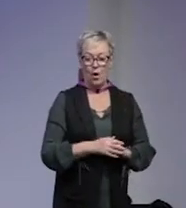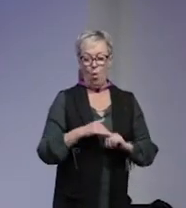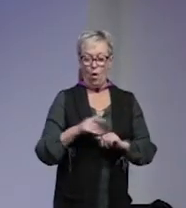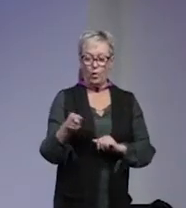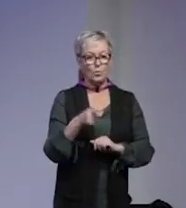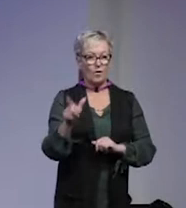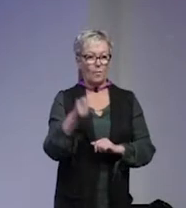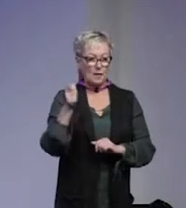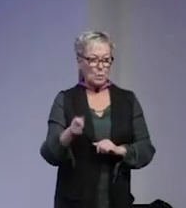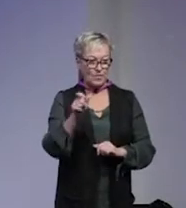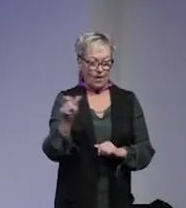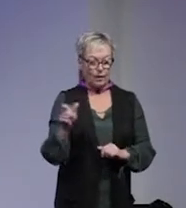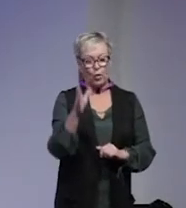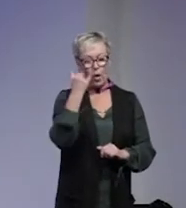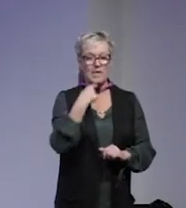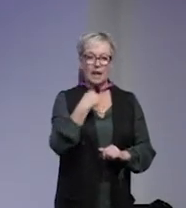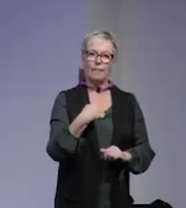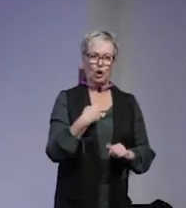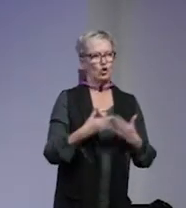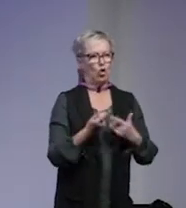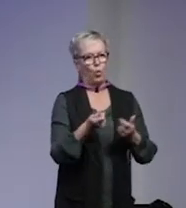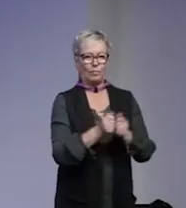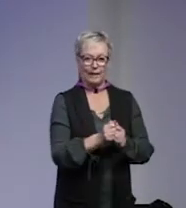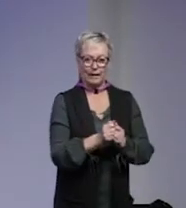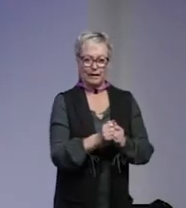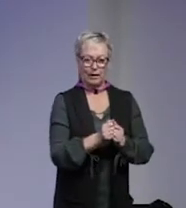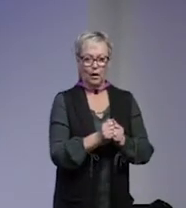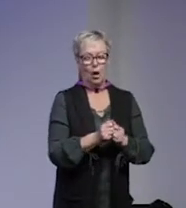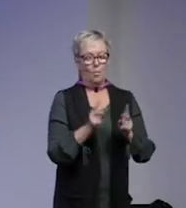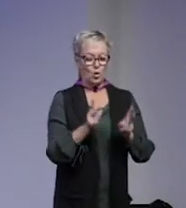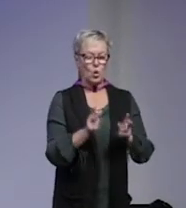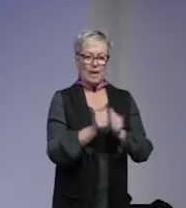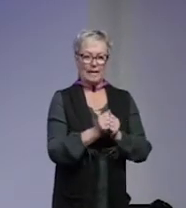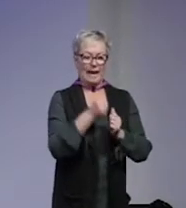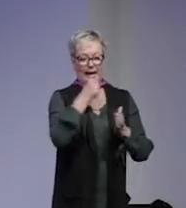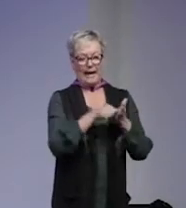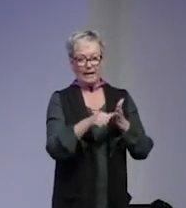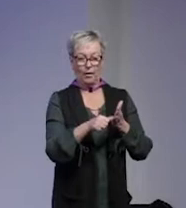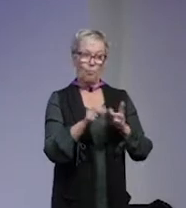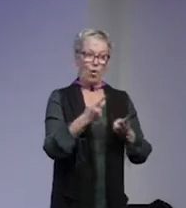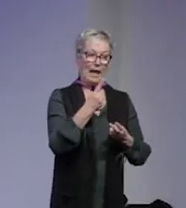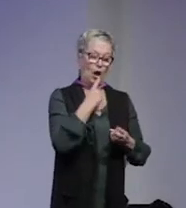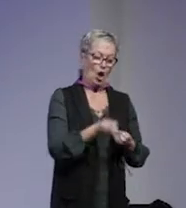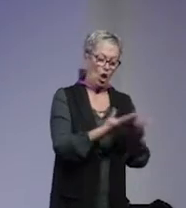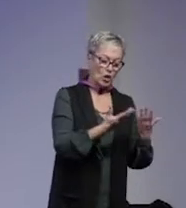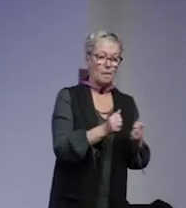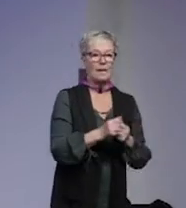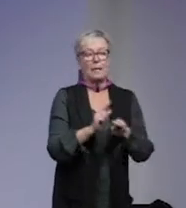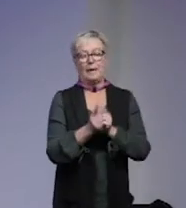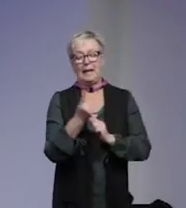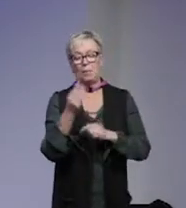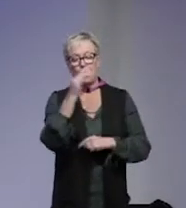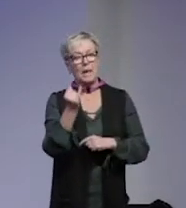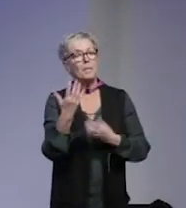och beslutsfattare på grund av att då kan vi säga att vi gör någonting. Så på det sättet är etikettering både en lösning men det blir ett problem i